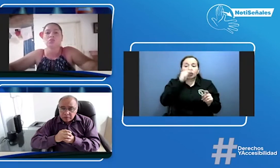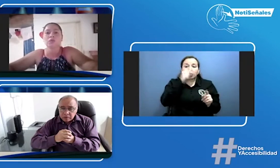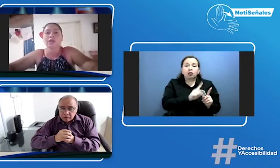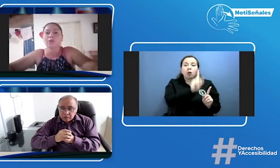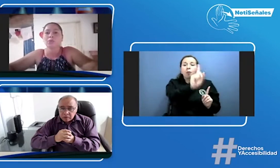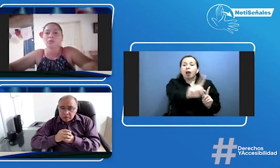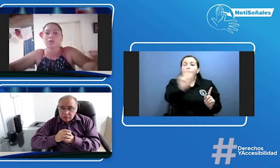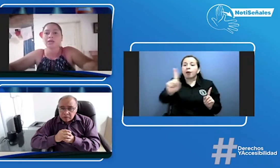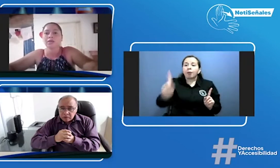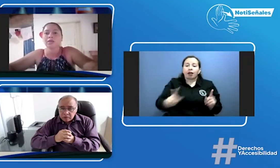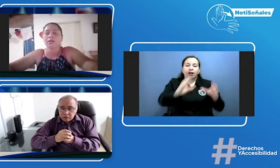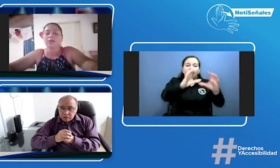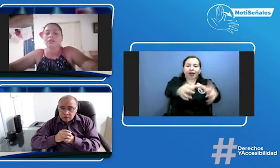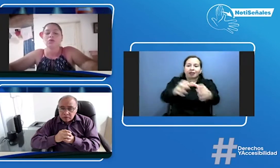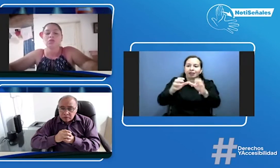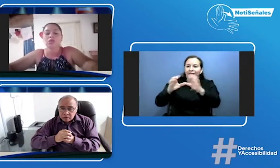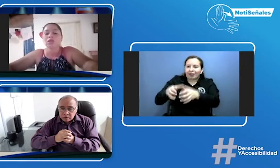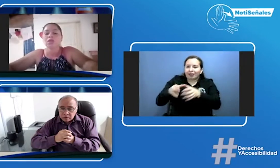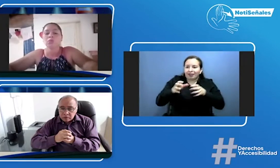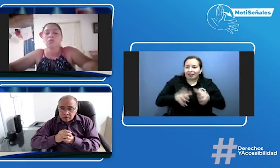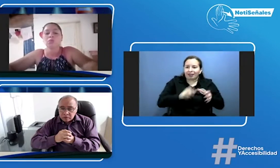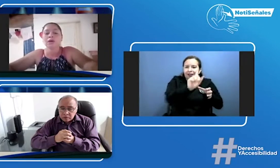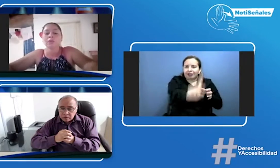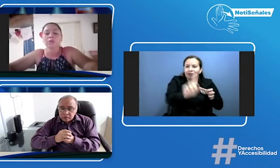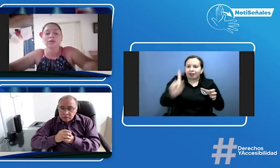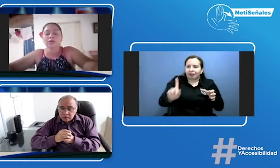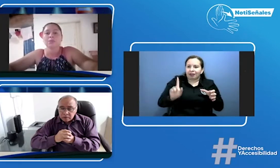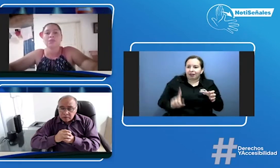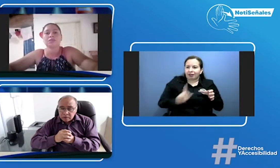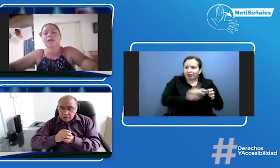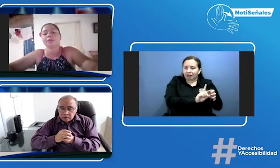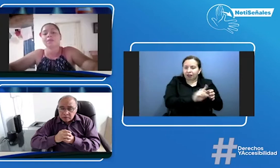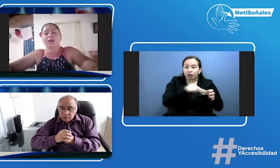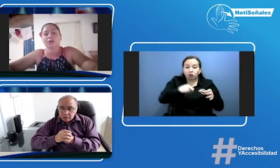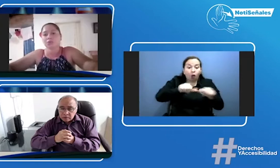grado como tal no tienen un aula especial para ellos